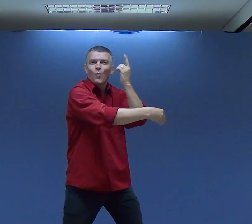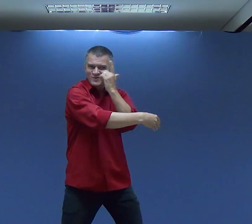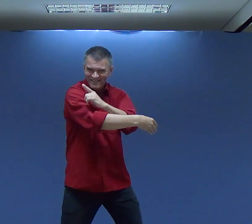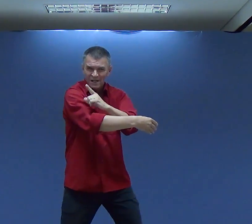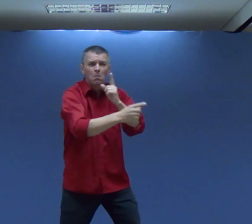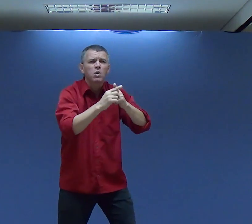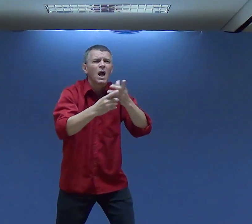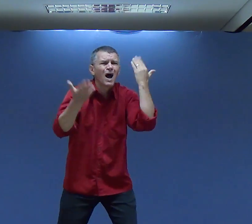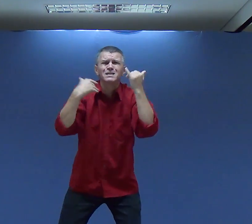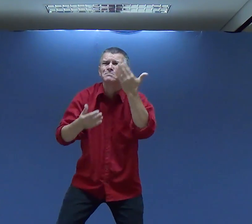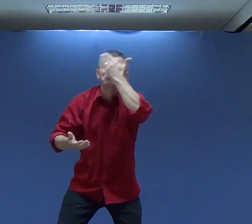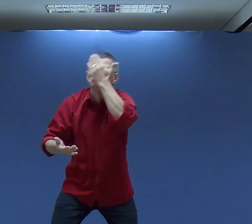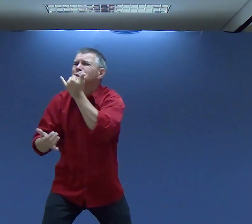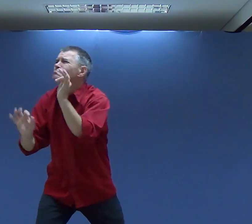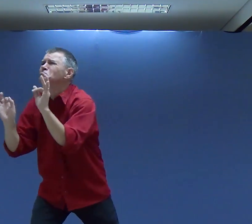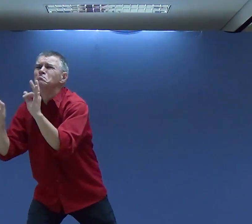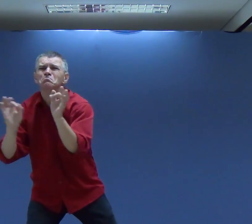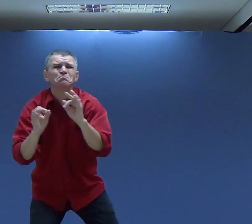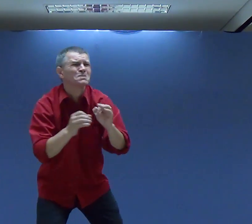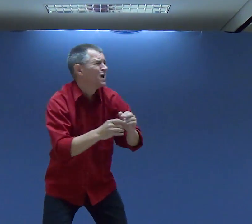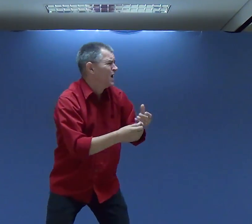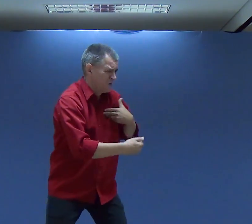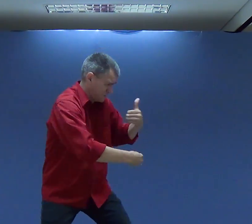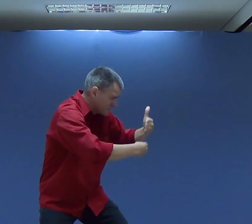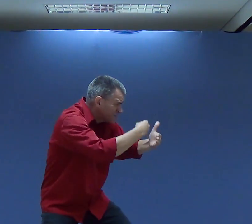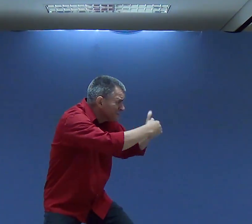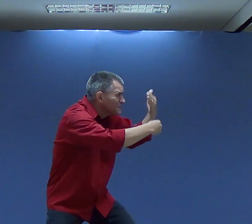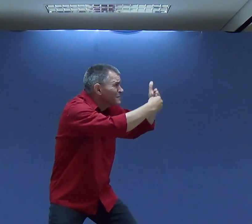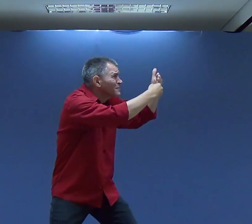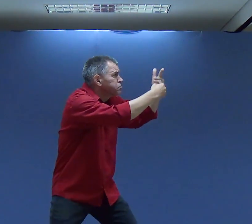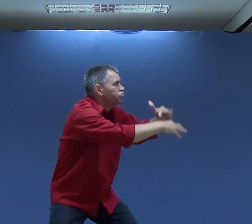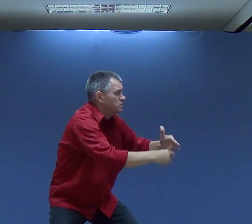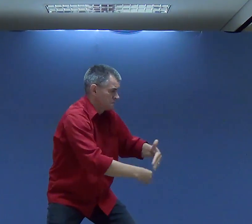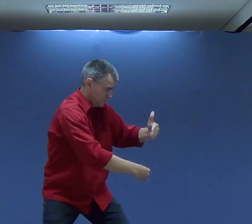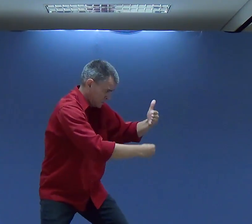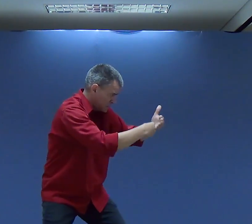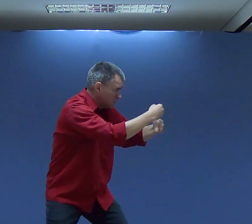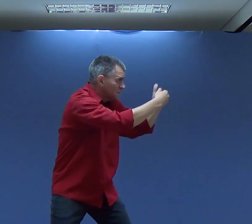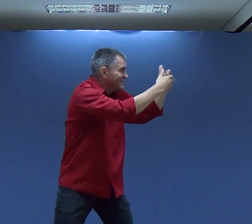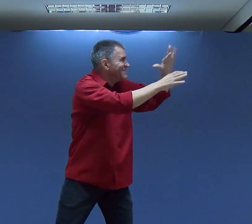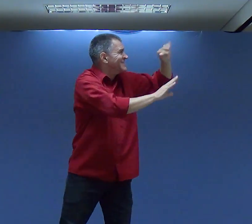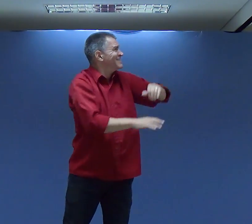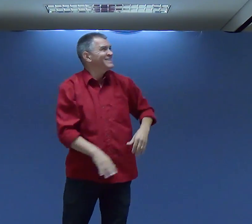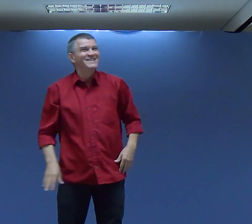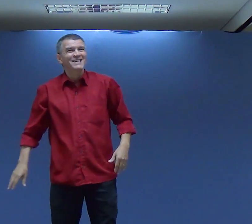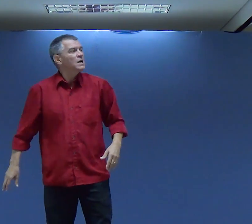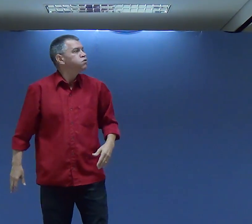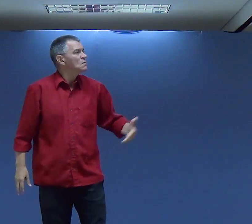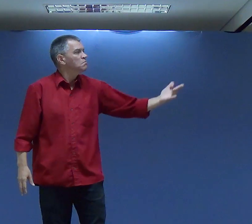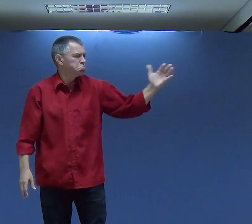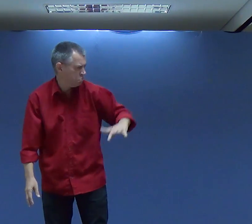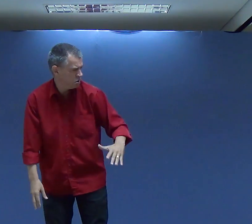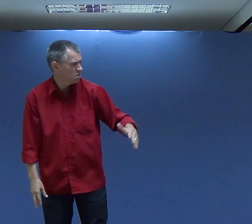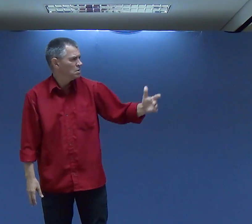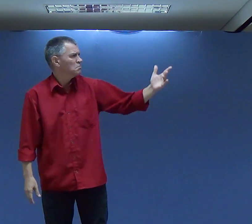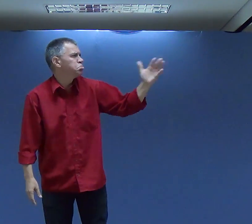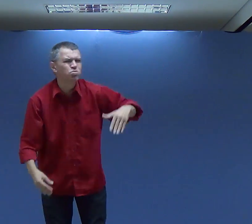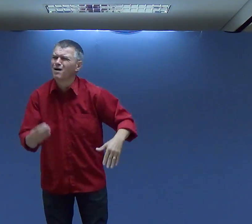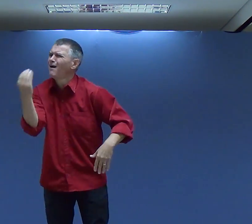ser fechadas Porque eu não conseguia Enxergar o que estava De errado Era como se fosse Uma fumaça Na minha frente